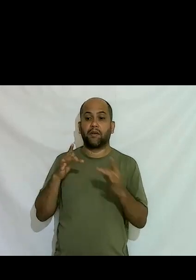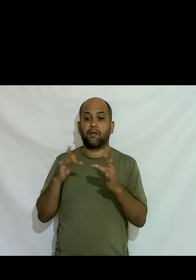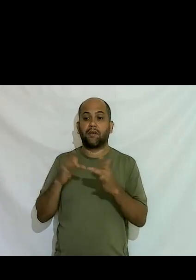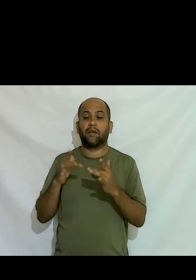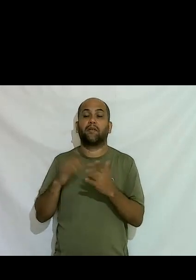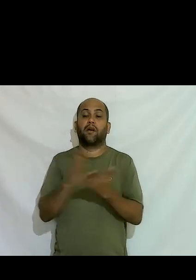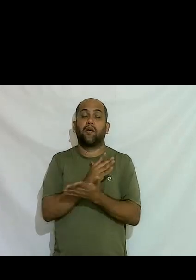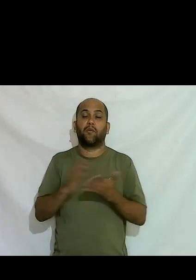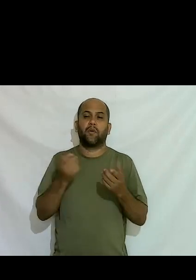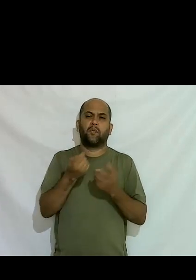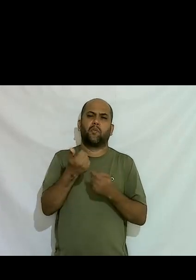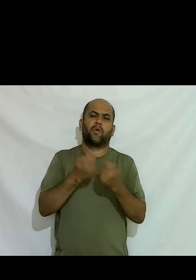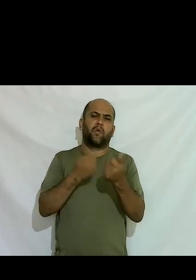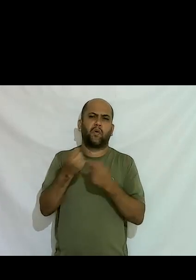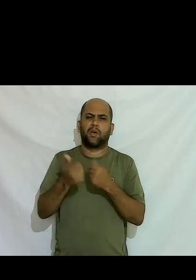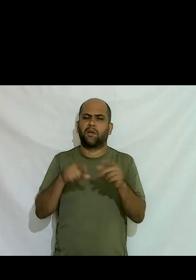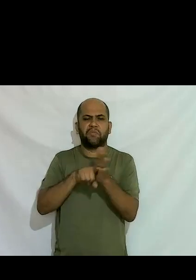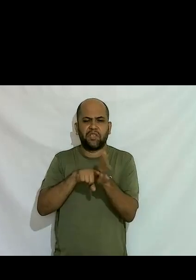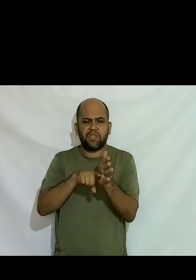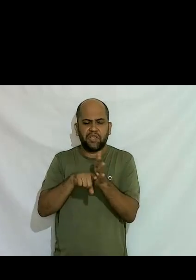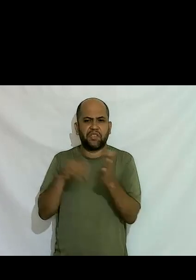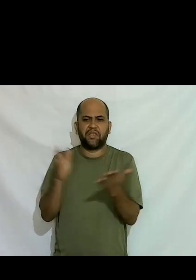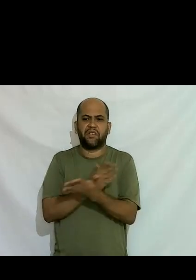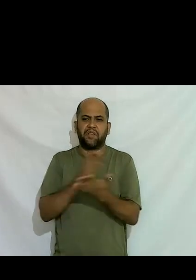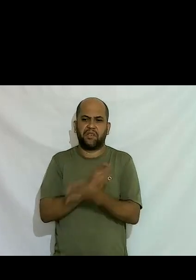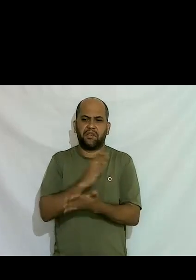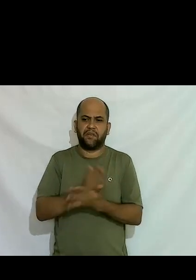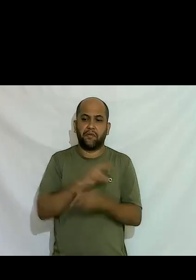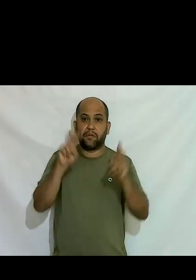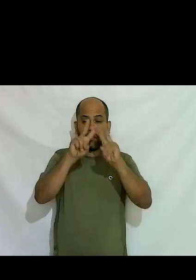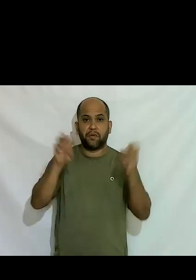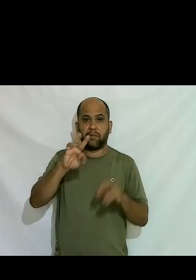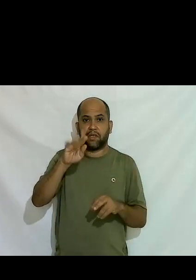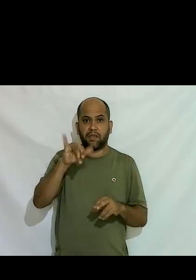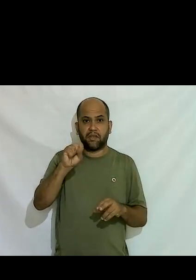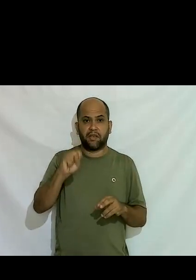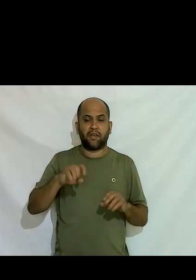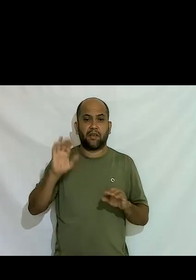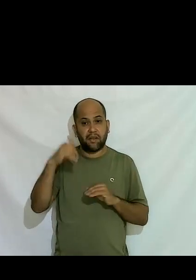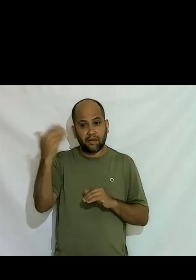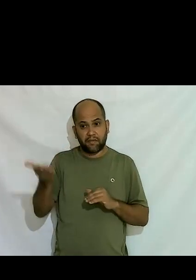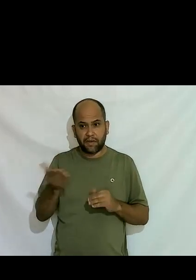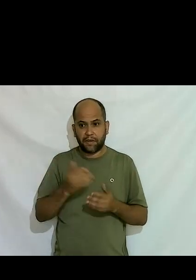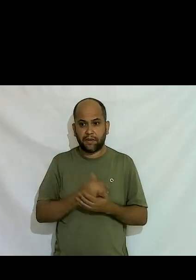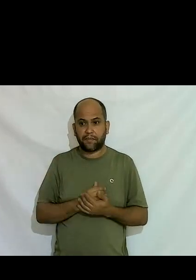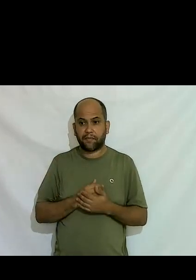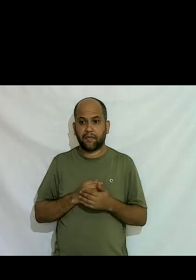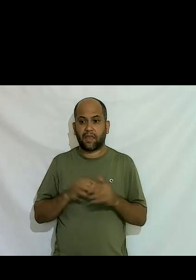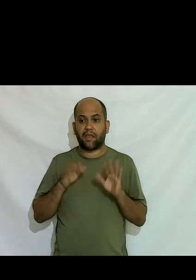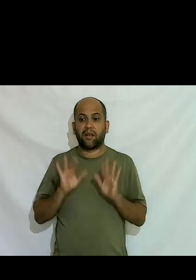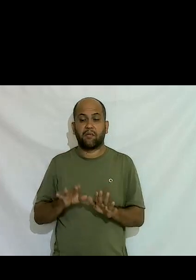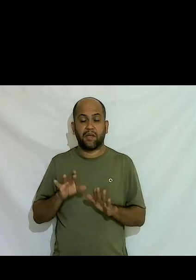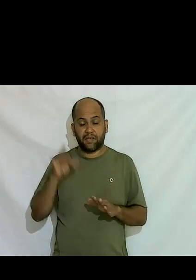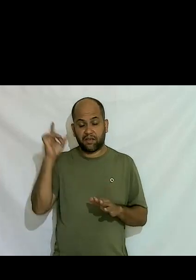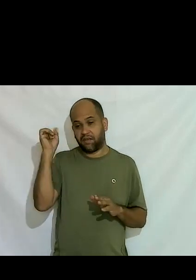poucas pesquisas alguns poucos livros documentos algumas coisas sobre trans lá de fora mas ainda era muito pouco